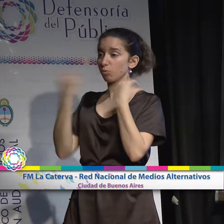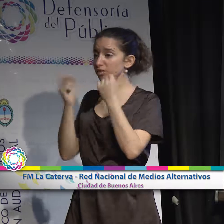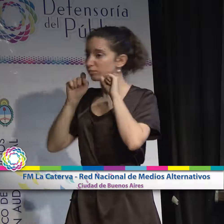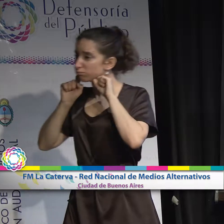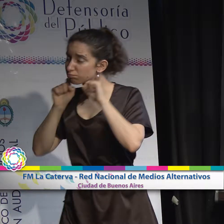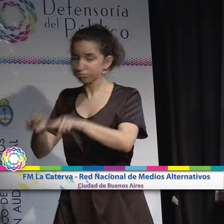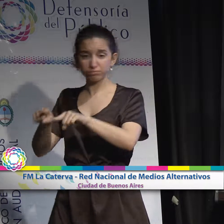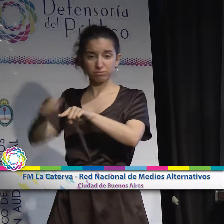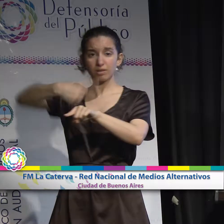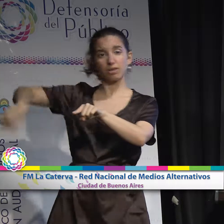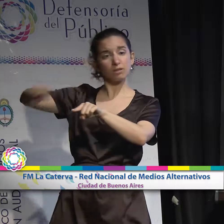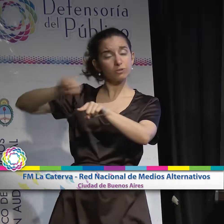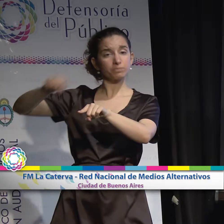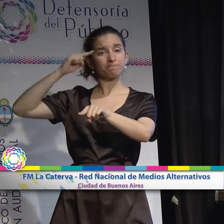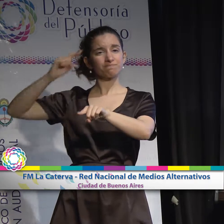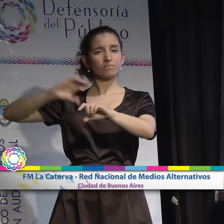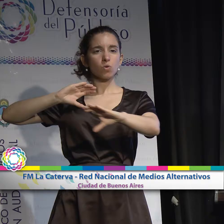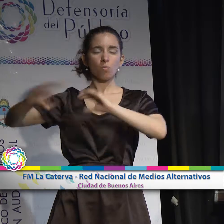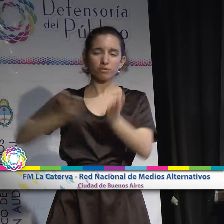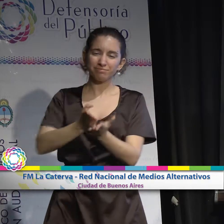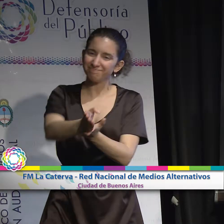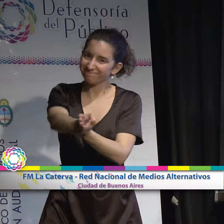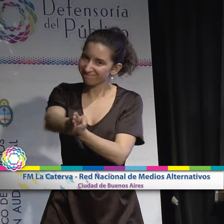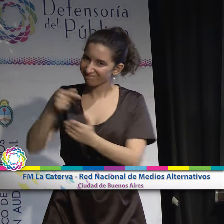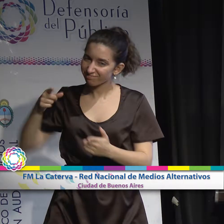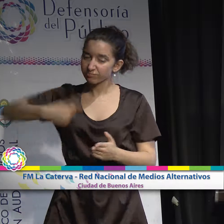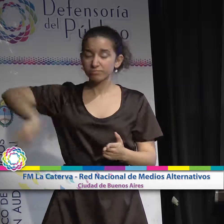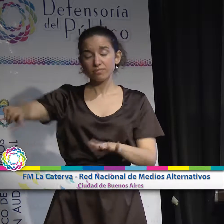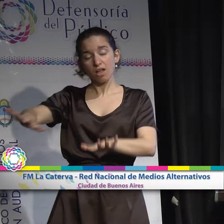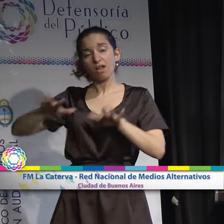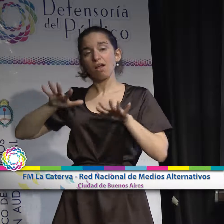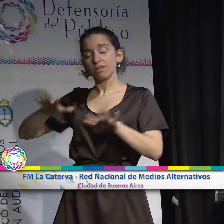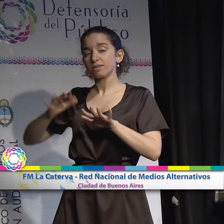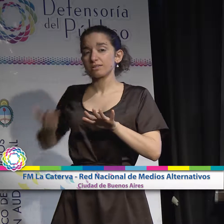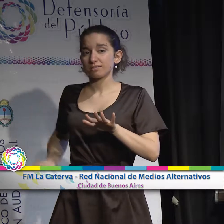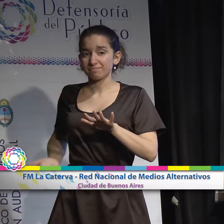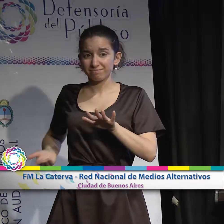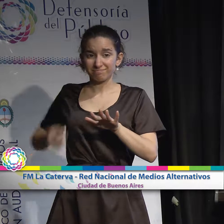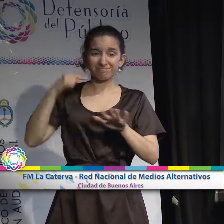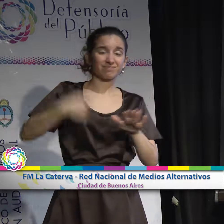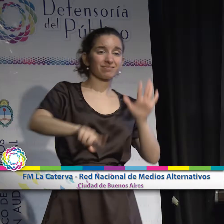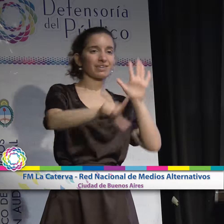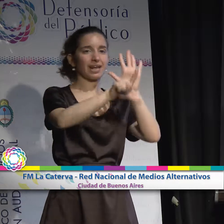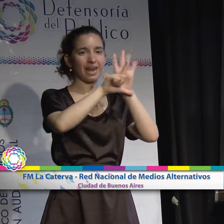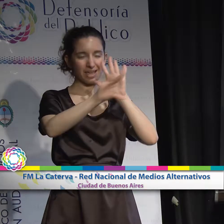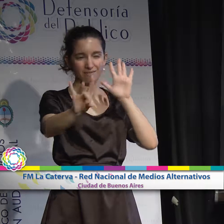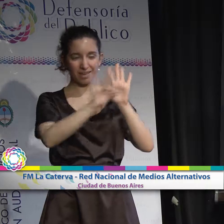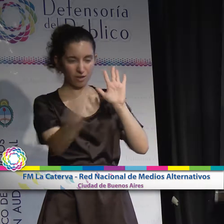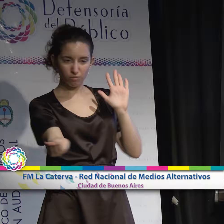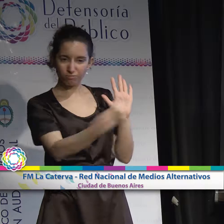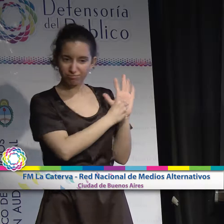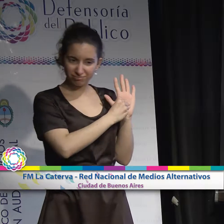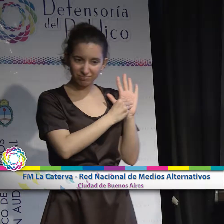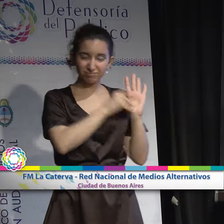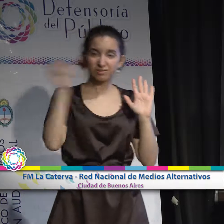competencia en el terreno de la comunicación, como en tantos otros, si no en todos, tal como quedó expresado en el decreto 267 y en los 17